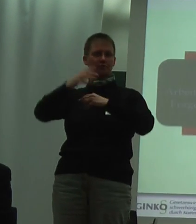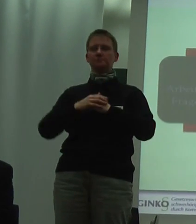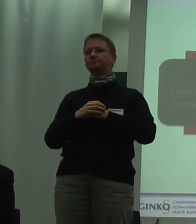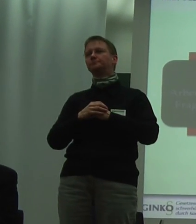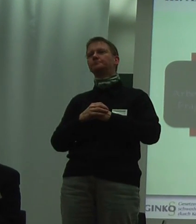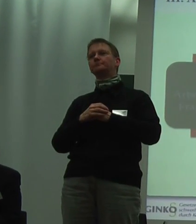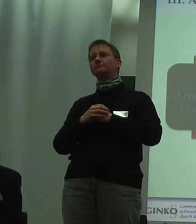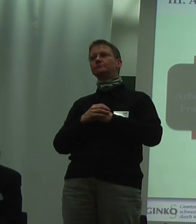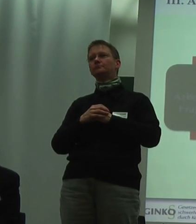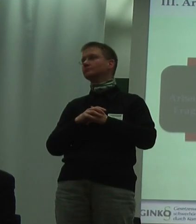aus.